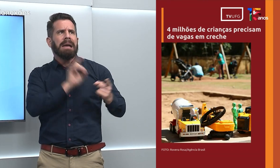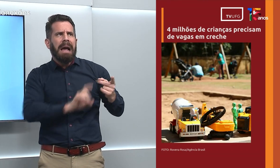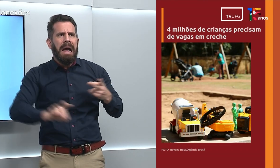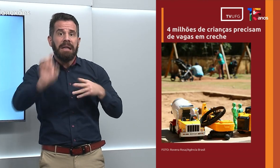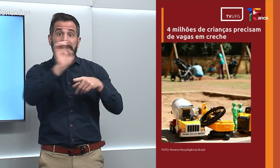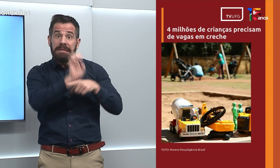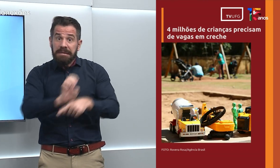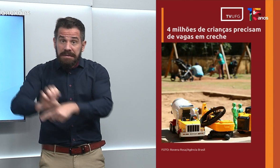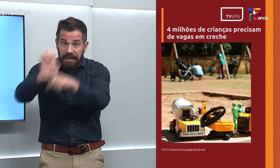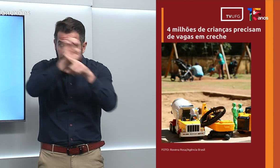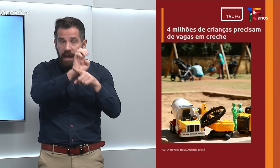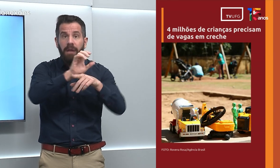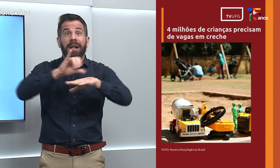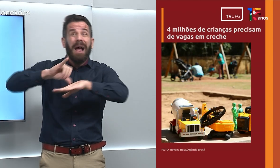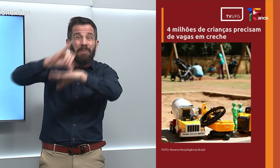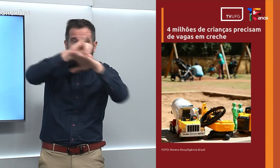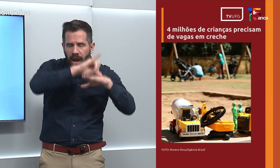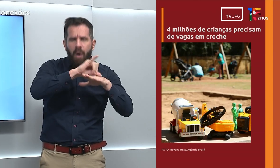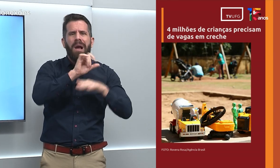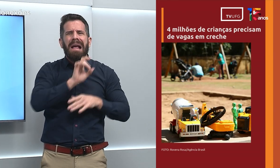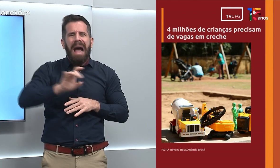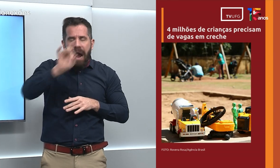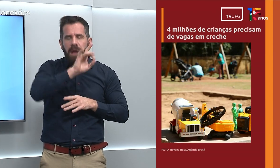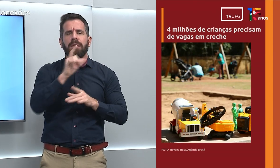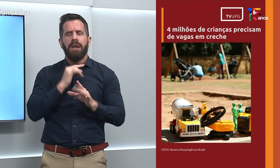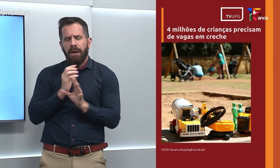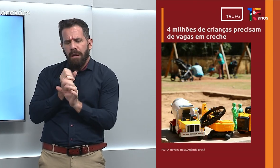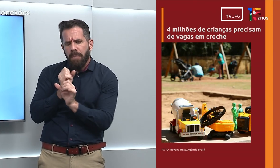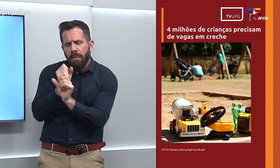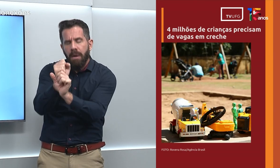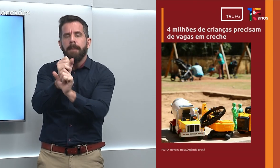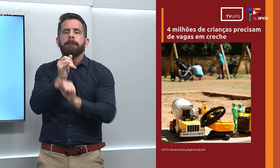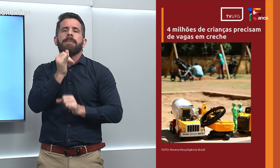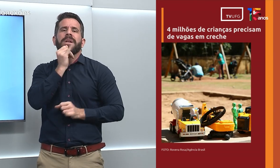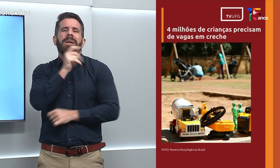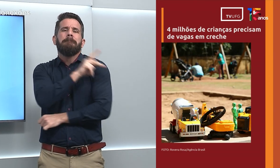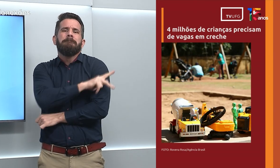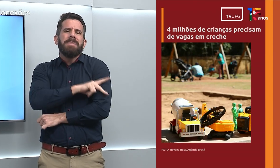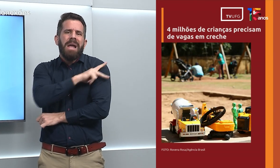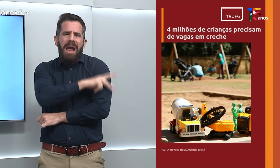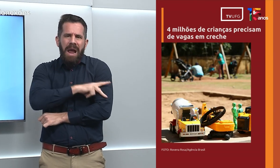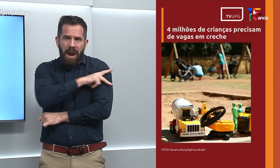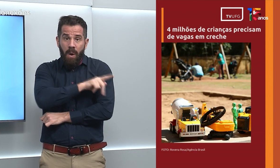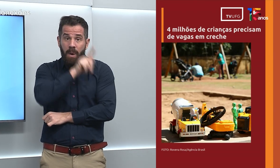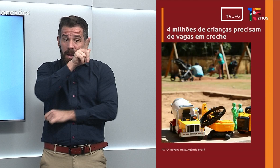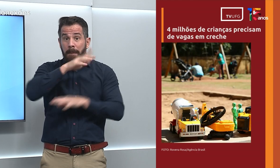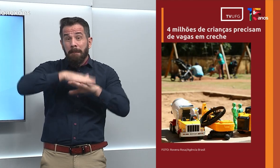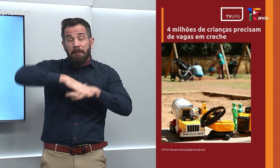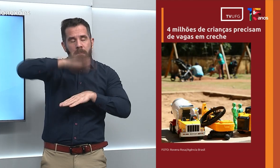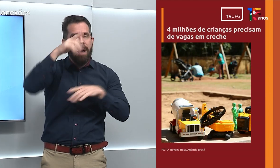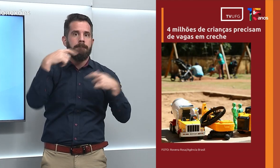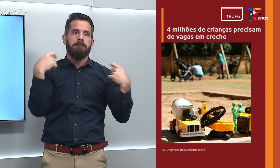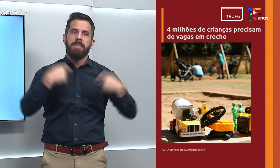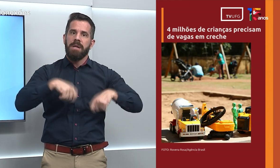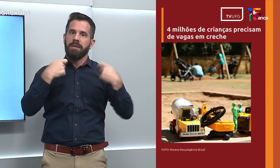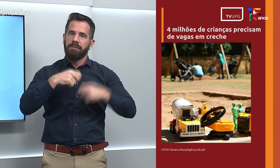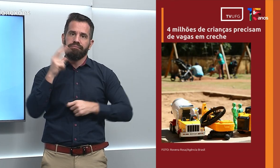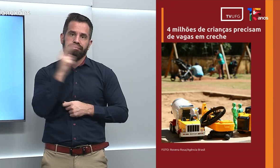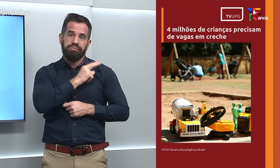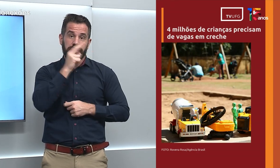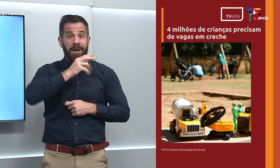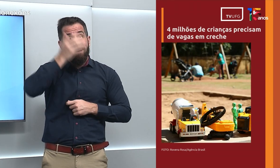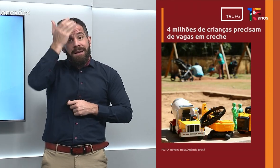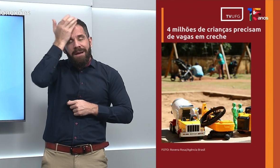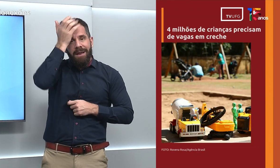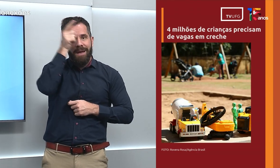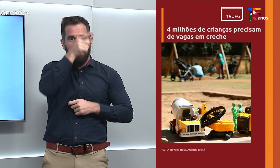cada capital. E, por exemplo, ele mostra que o Piauí é o estado com a maior necessidade de creches, com 53